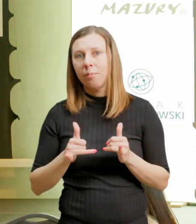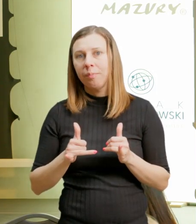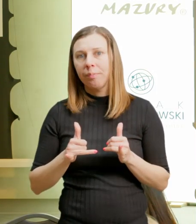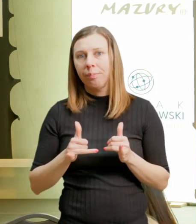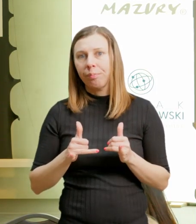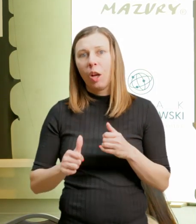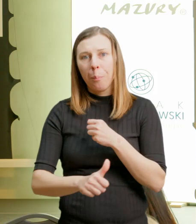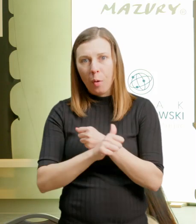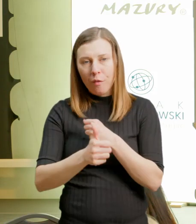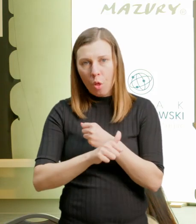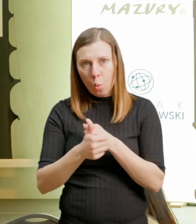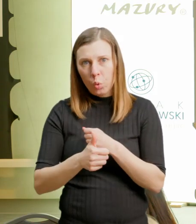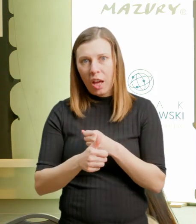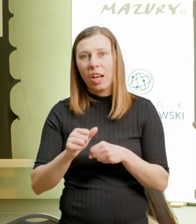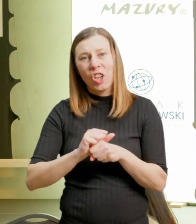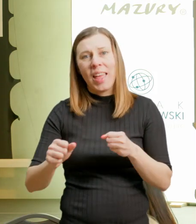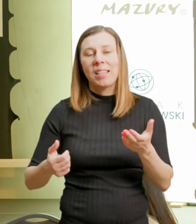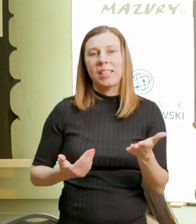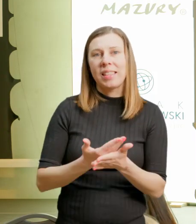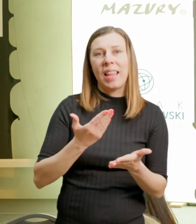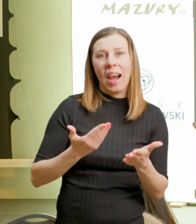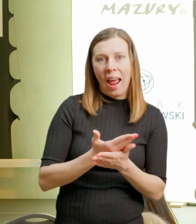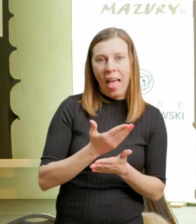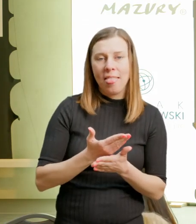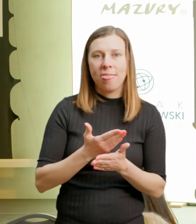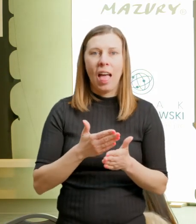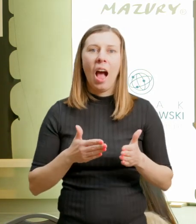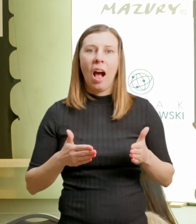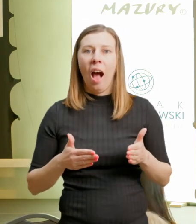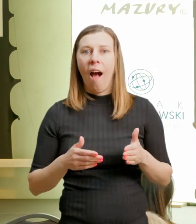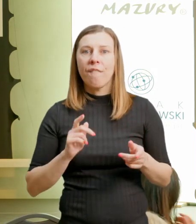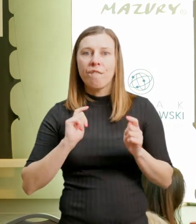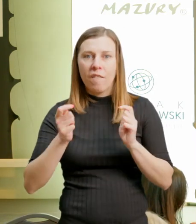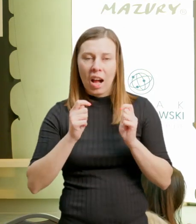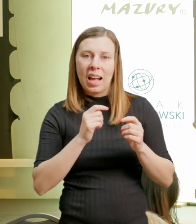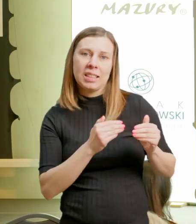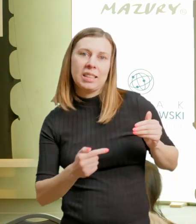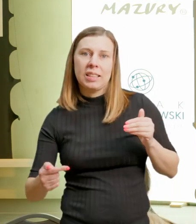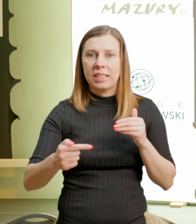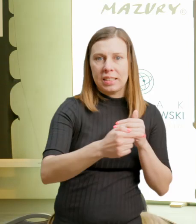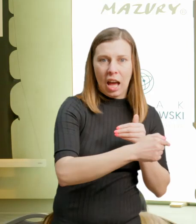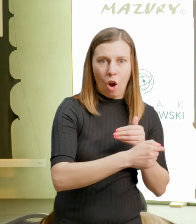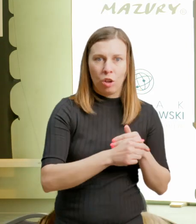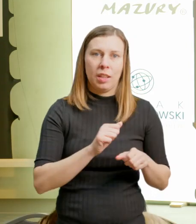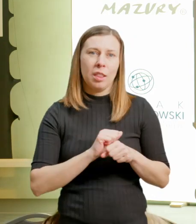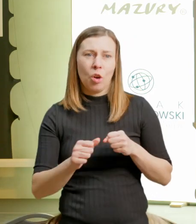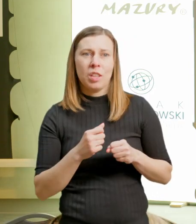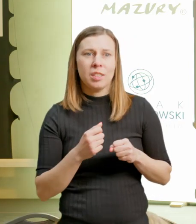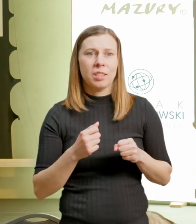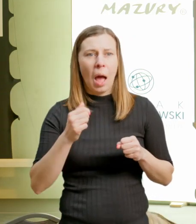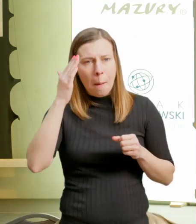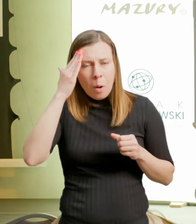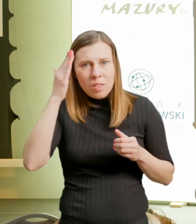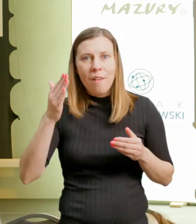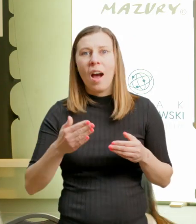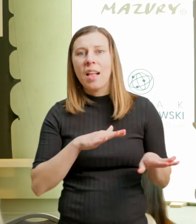wakacjami za rogiem, staycation, czyli odkrywanie tych pięknych miejsc, które my mamy w dostępie, na wyciągnięcie